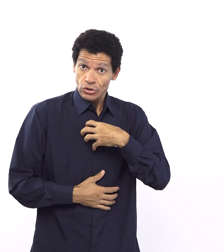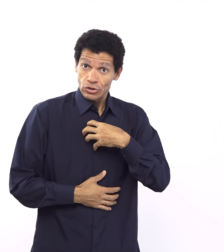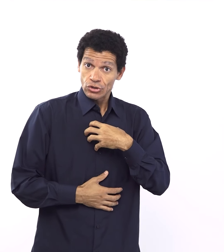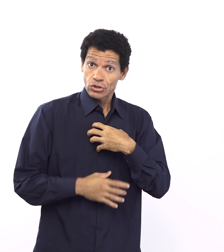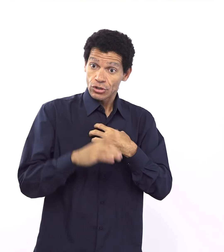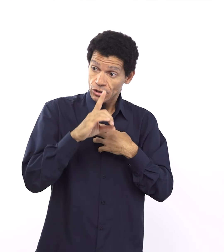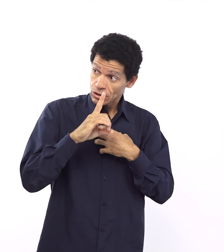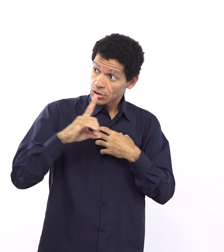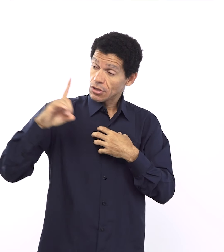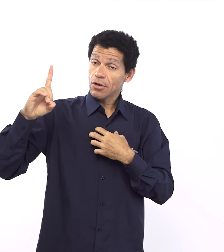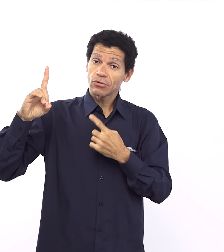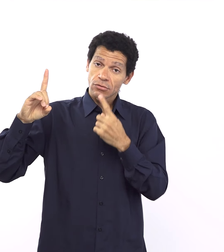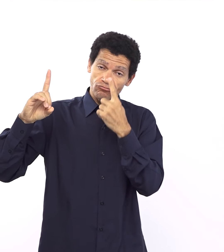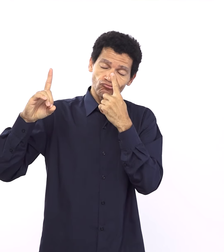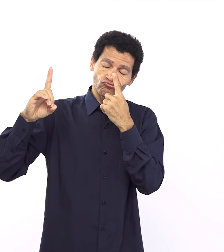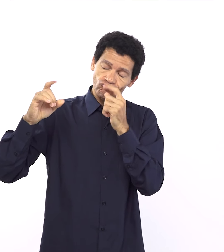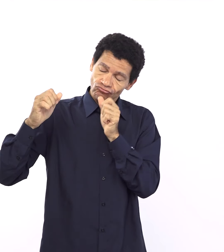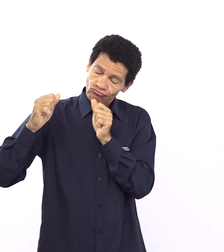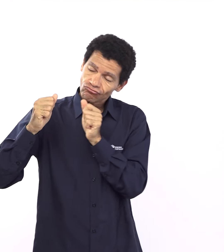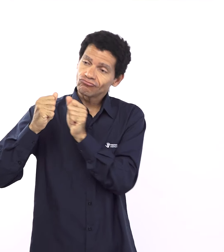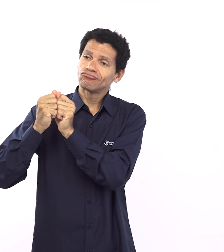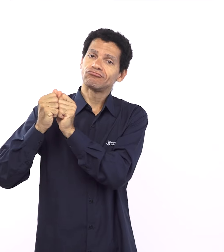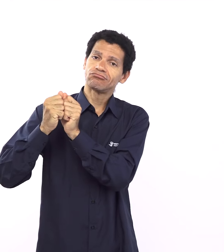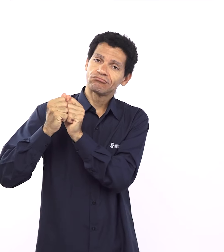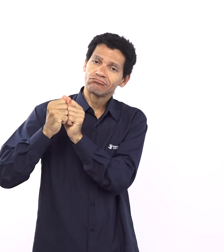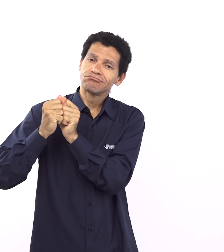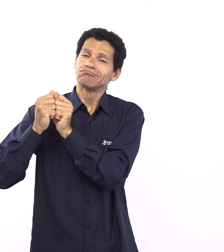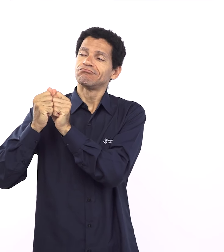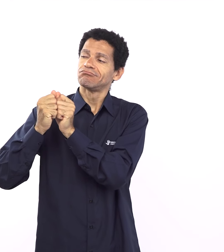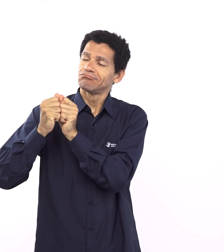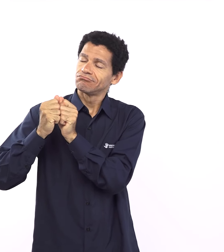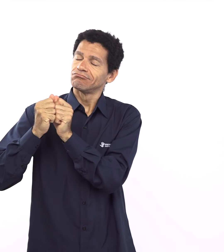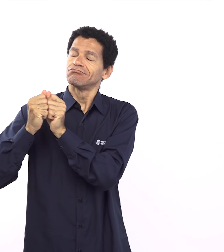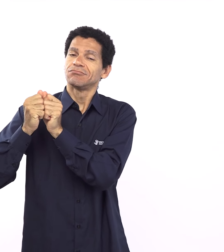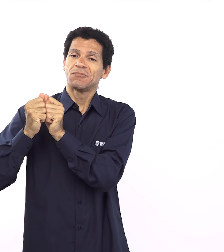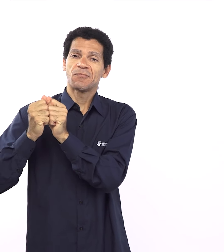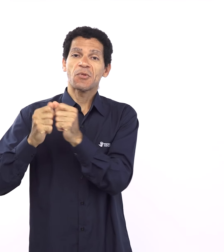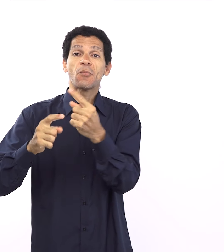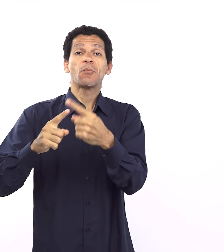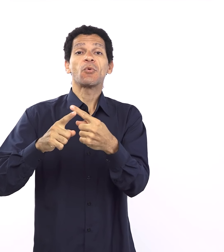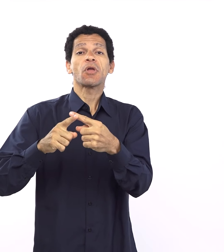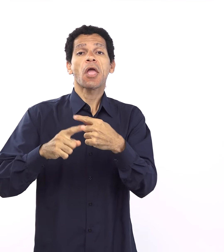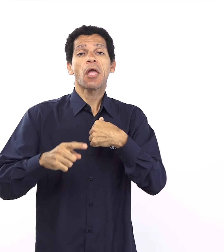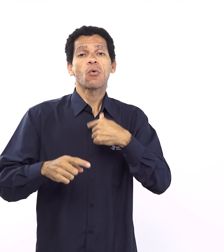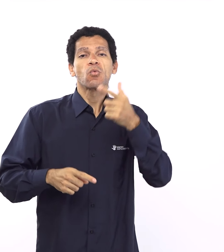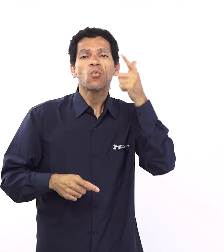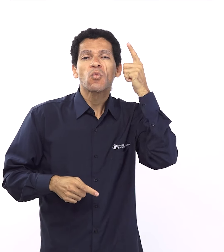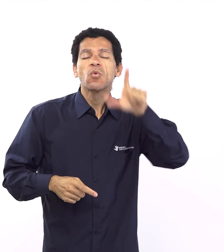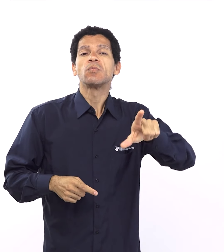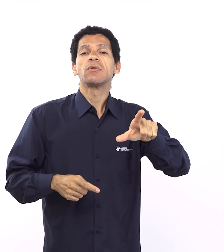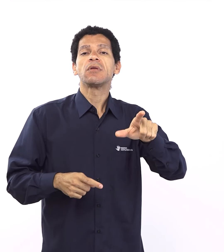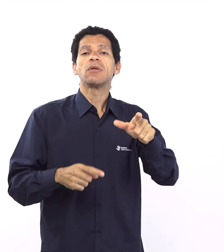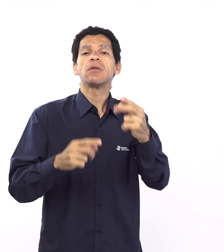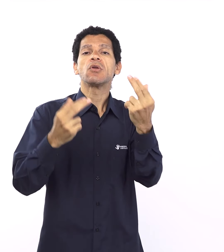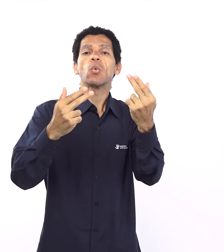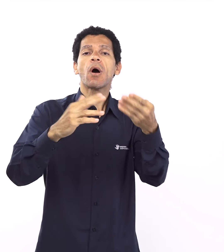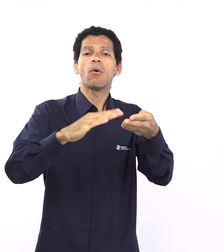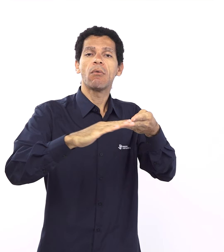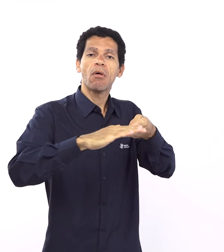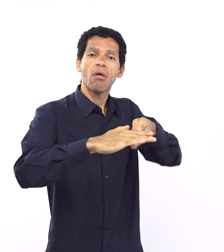e depois o tempo passou e você olha para trás e assim, puxa, mas que tolo eu era porque eu venci isso, isso e isso,